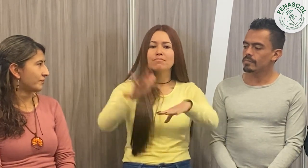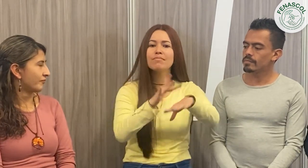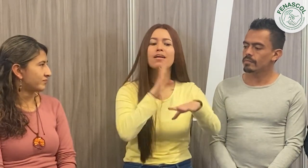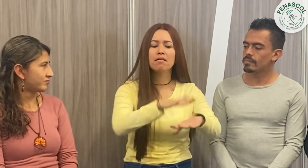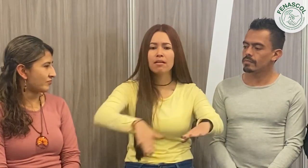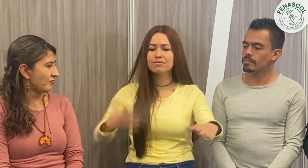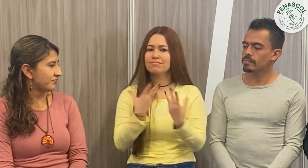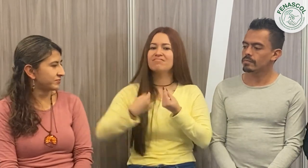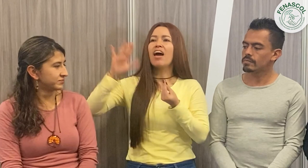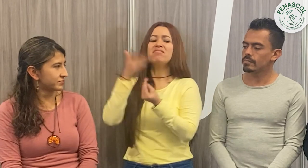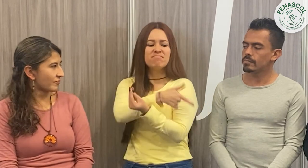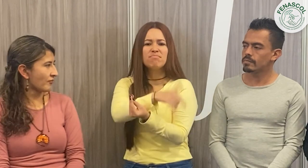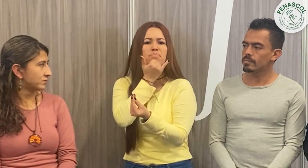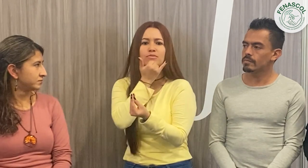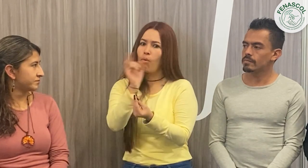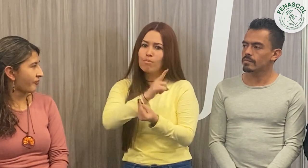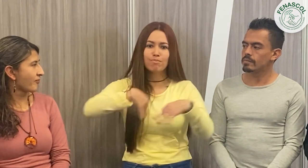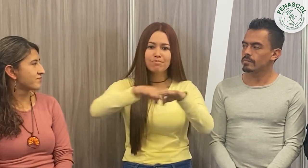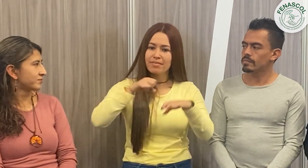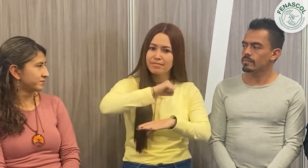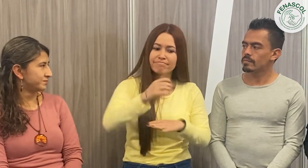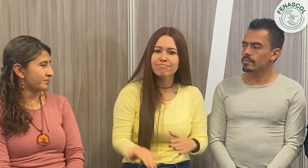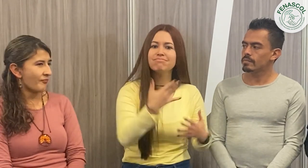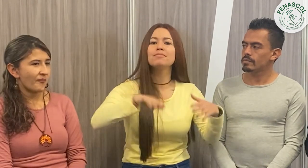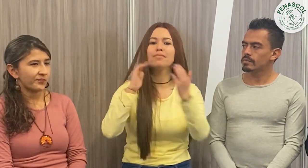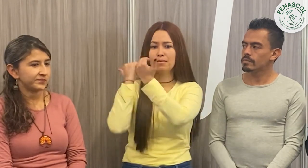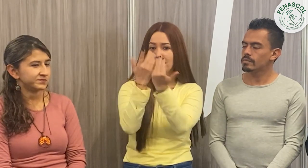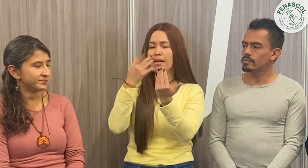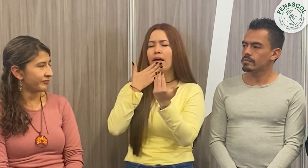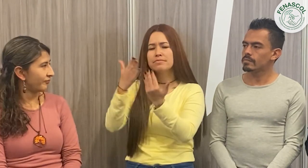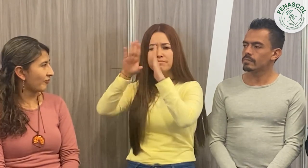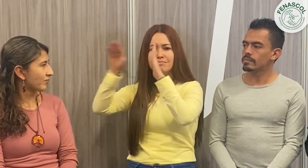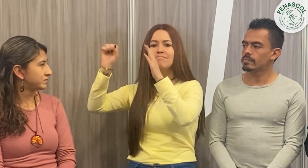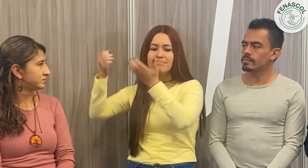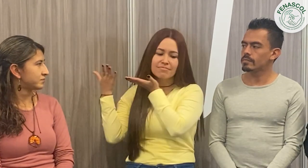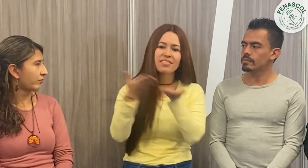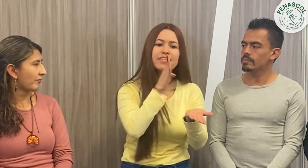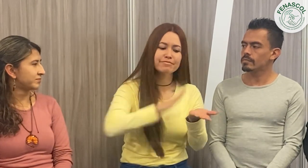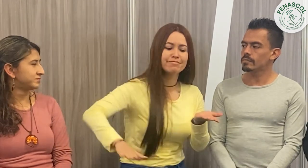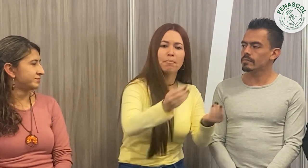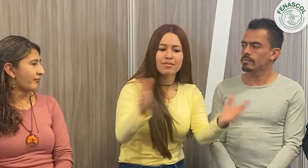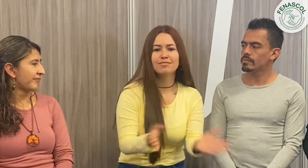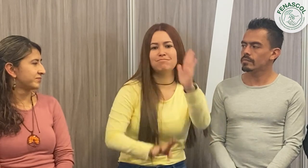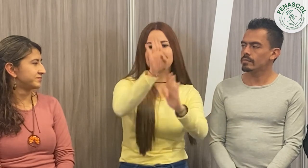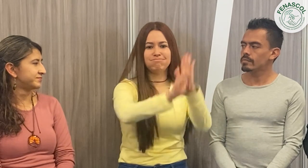pensar en esa sensibilidad que ellos tienen. Ellos también tienen este derecho. A la literatura y la Luis Ángel les da esta oportunidad para que ellos puedan